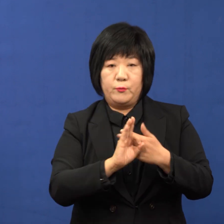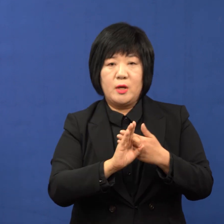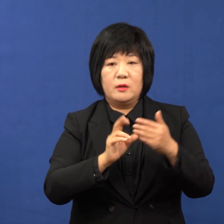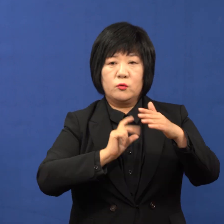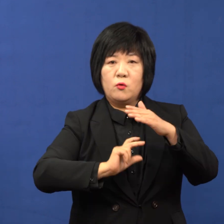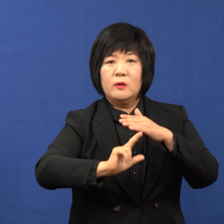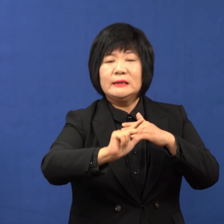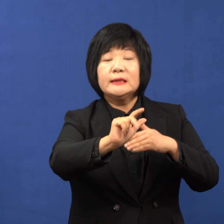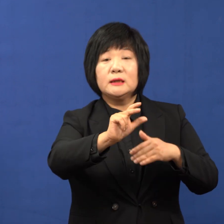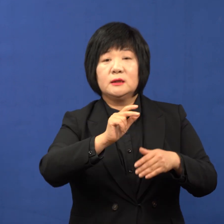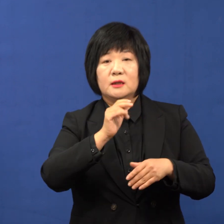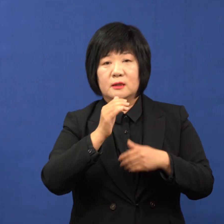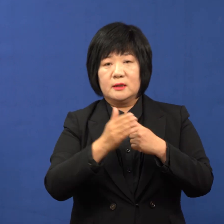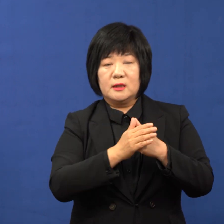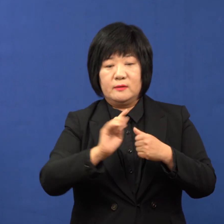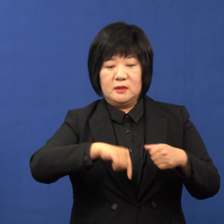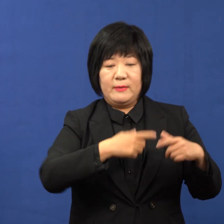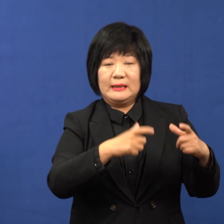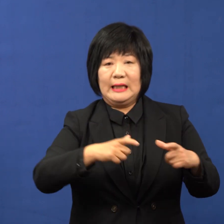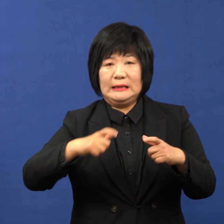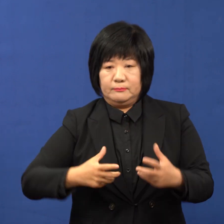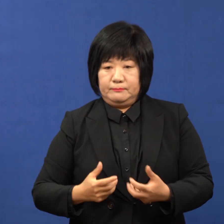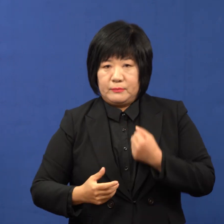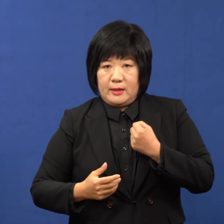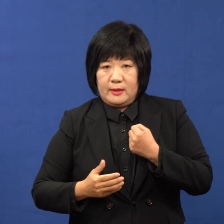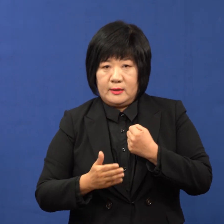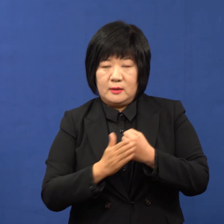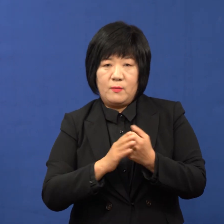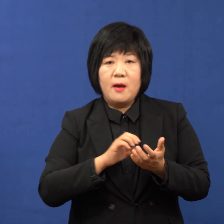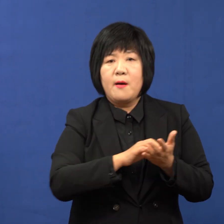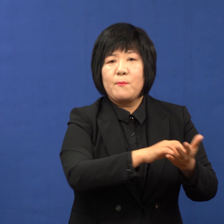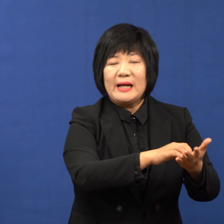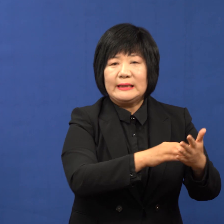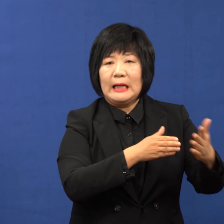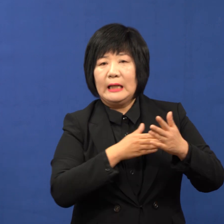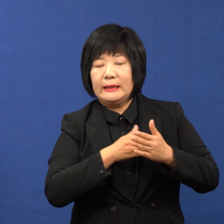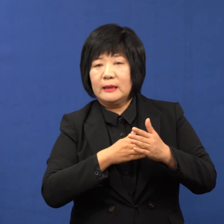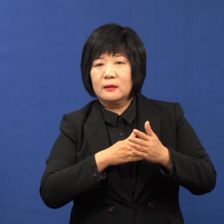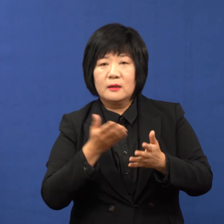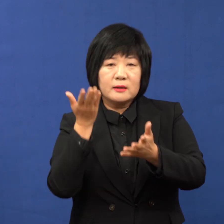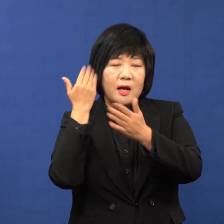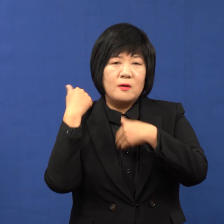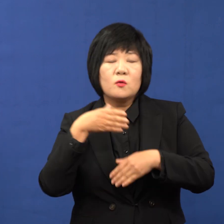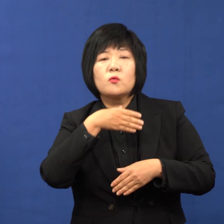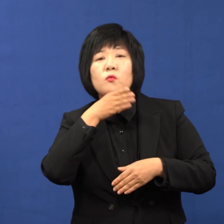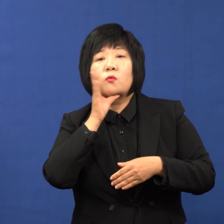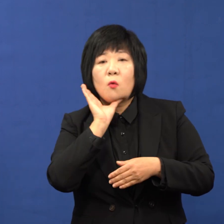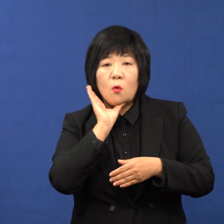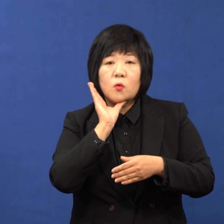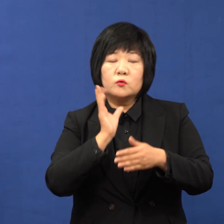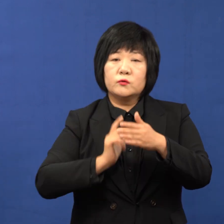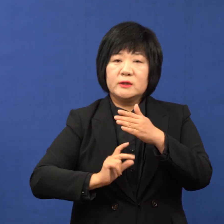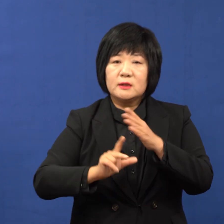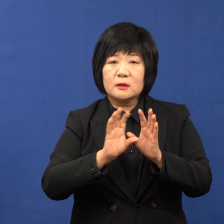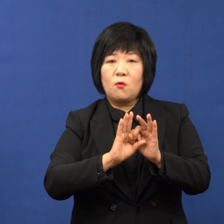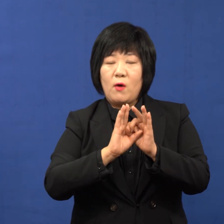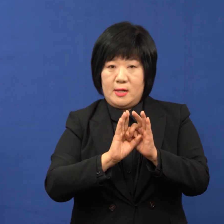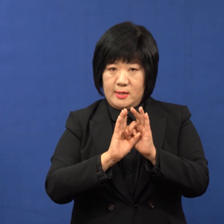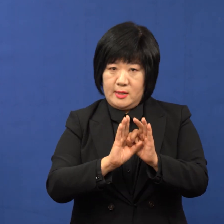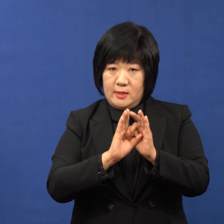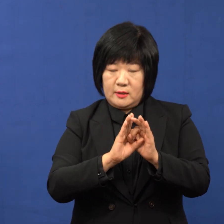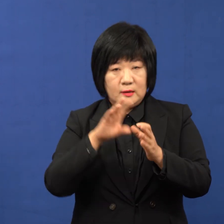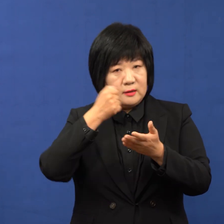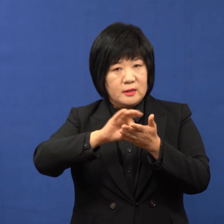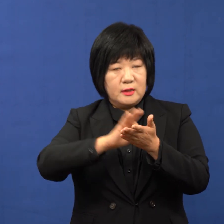이거는 지하철이기 때문에 지방자치단체 소관이라서 반영이 안 되는 부분들이 과거에는 노후시설 교량, 지하철에 관련돼서 예산이